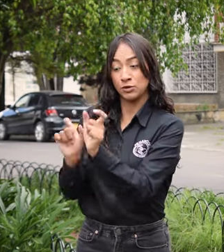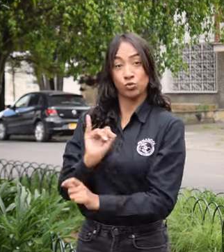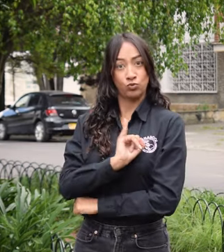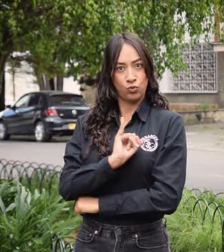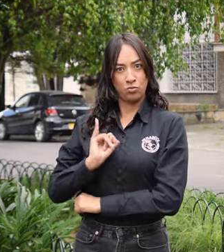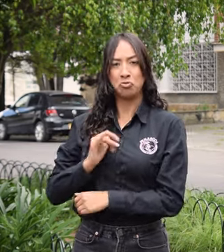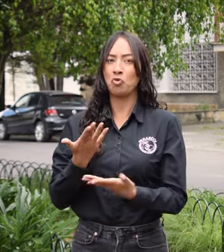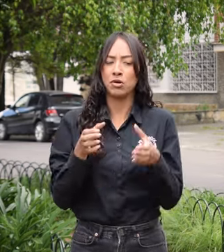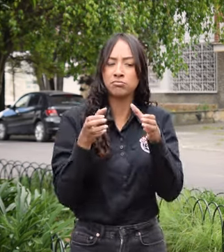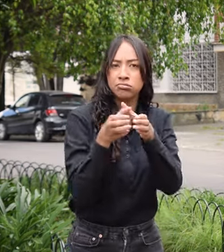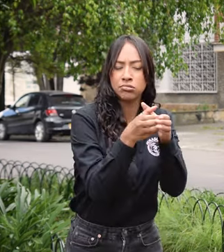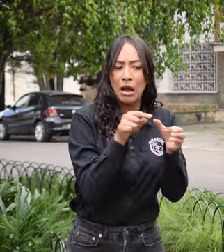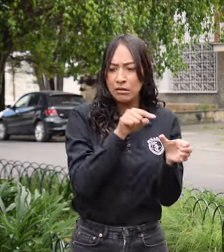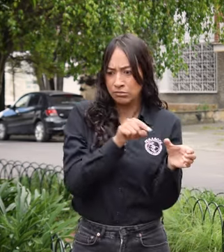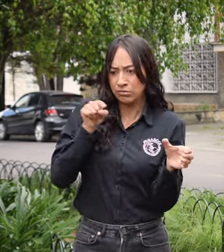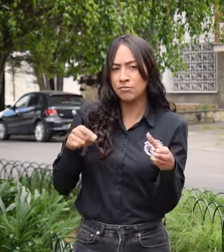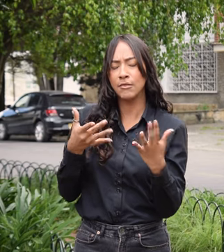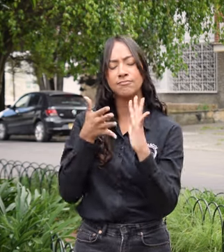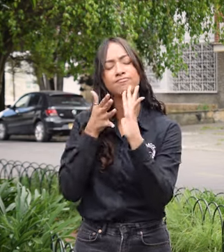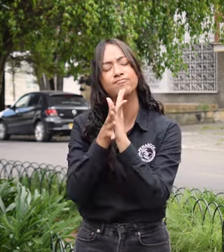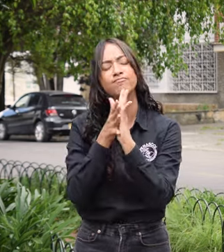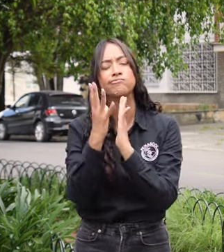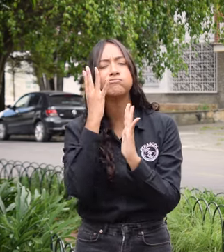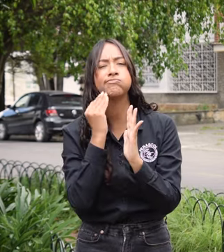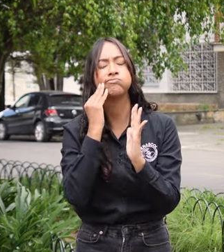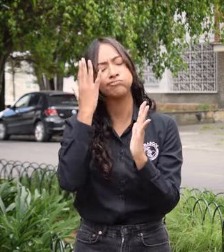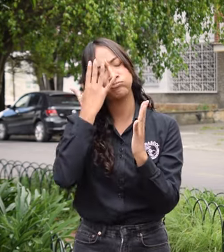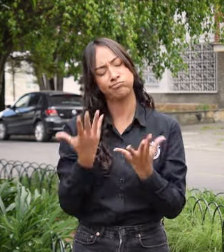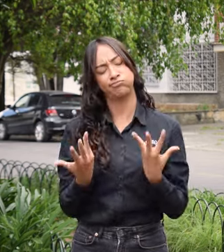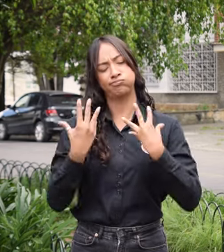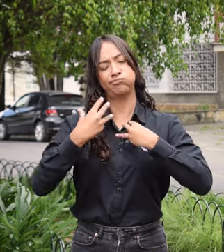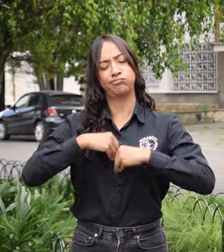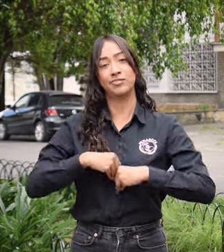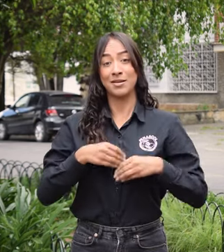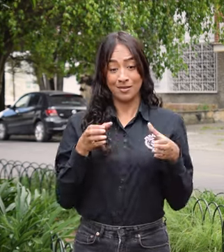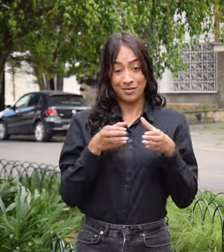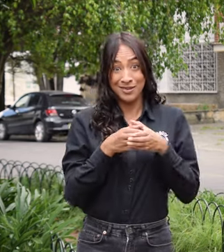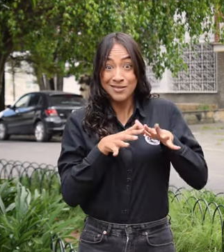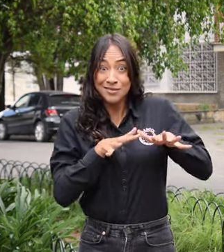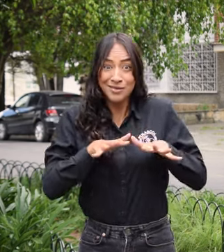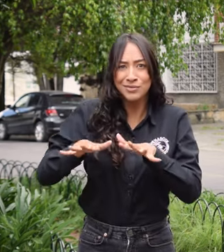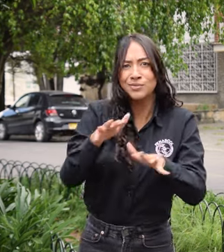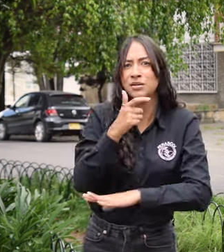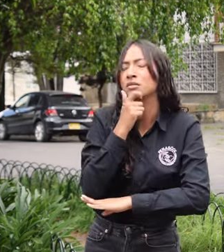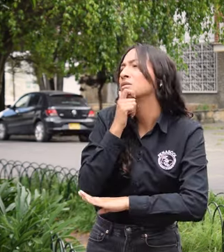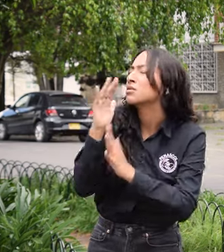un encuentro de saberes y experiencias de lo individual a lo colectivo para potenciar y fortalecer el movimiento